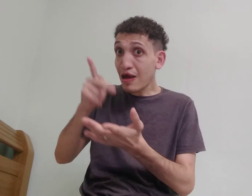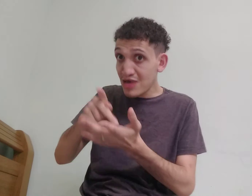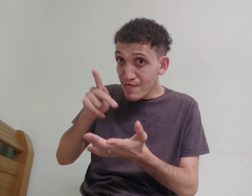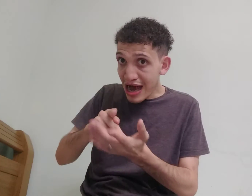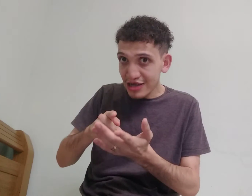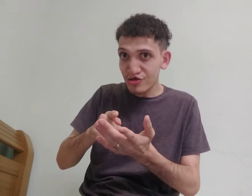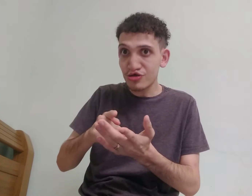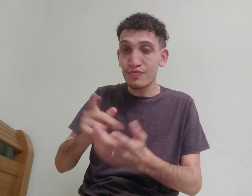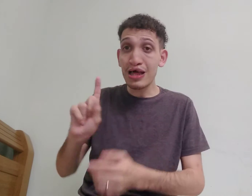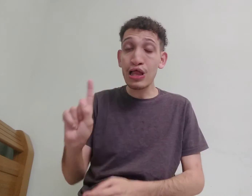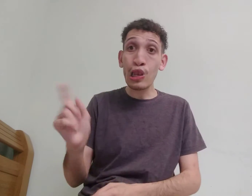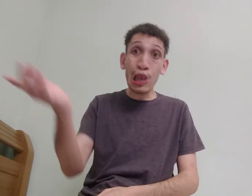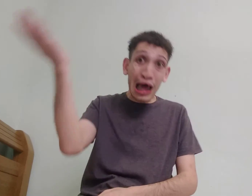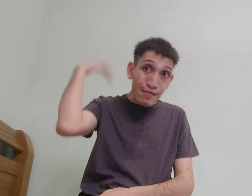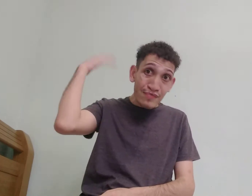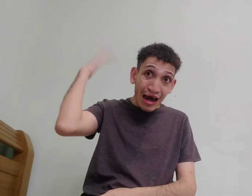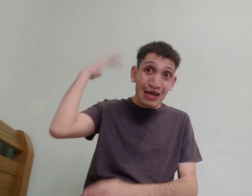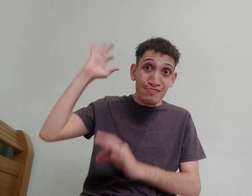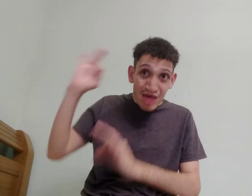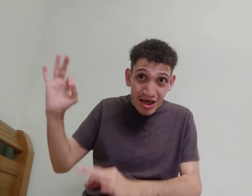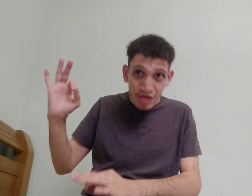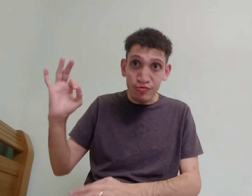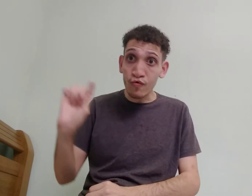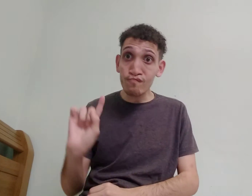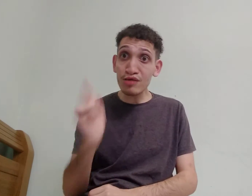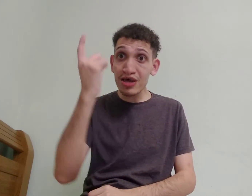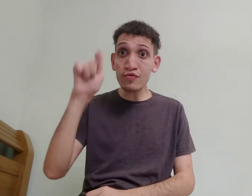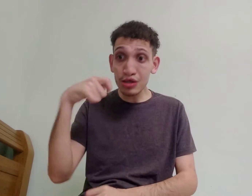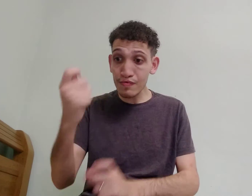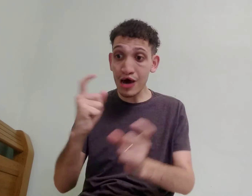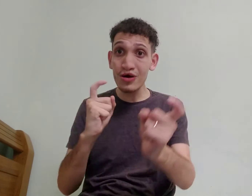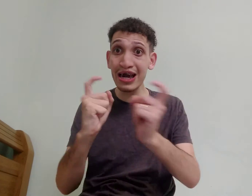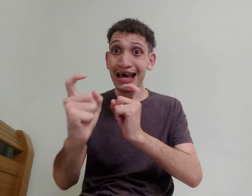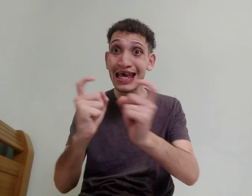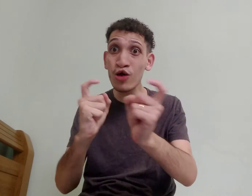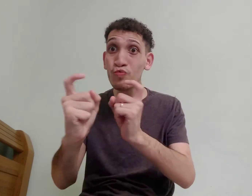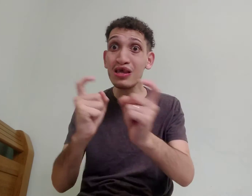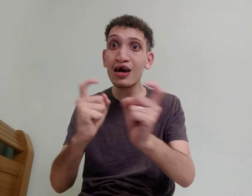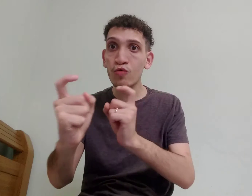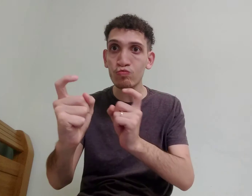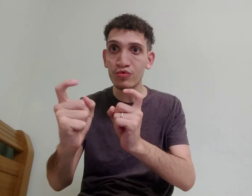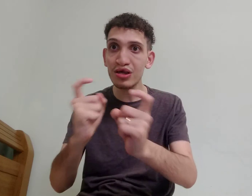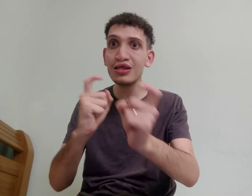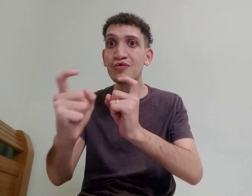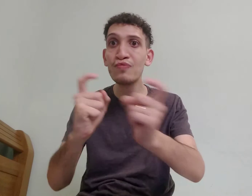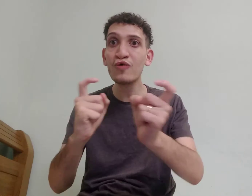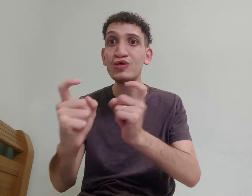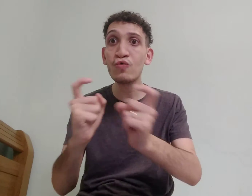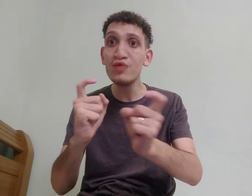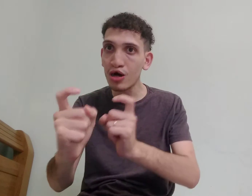a verdade, né, lá atrás mesmo, o primeiro sinal era reunião, esse era o sinal de reunião.